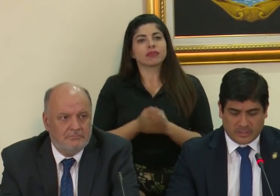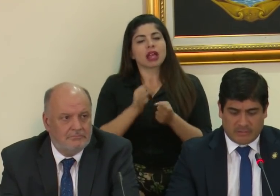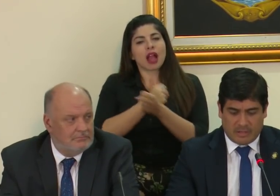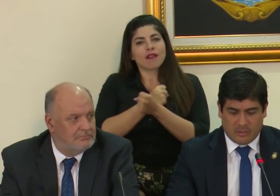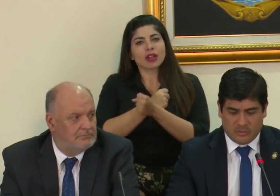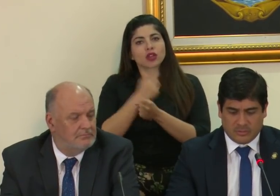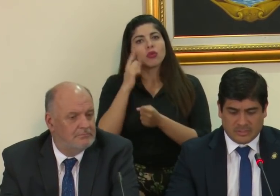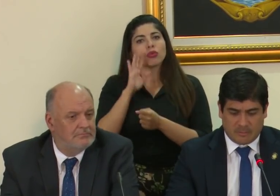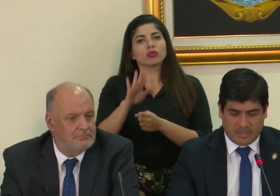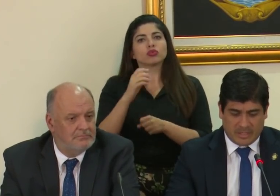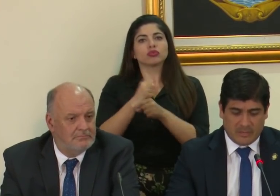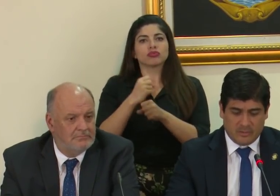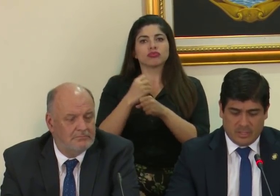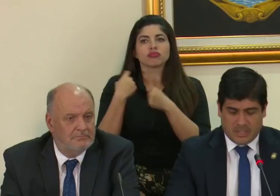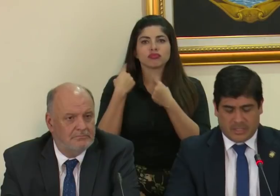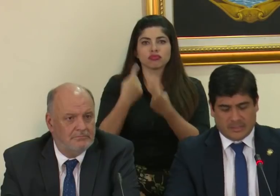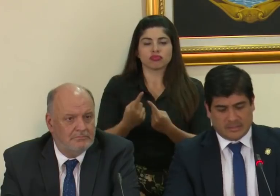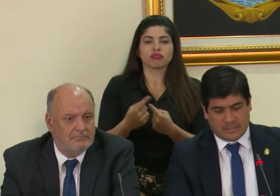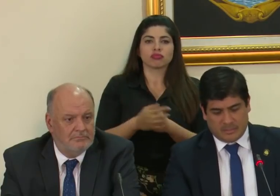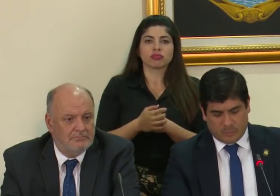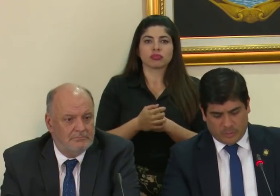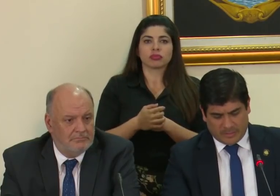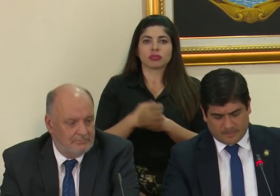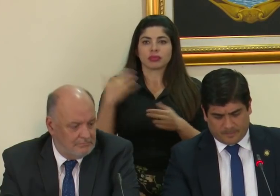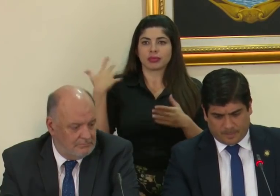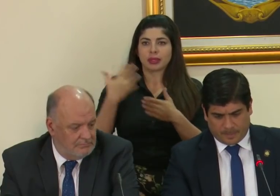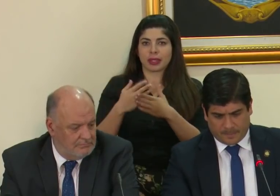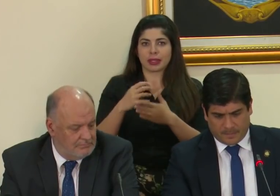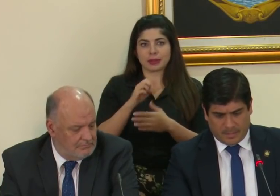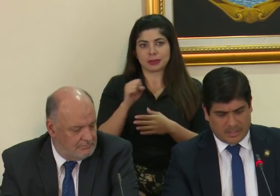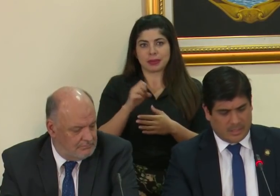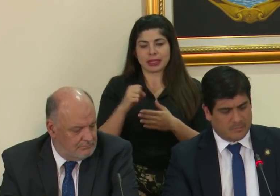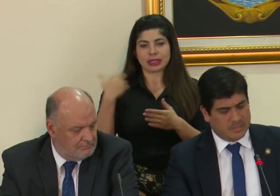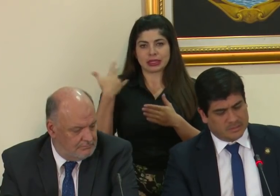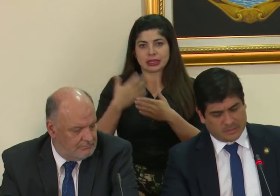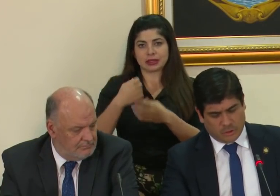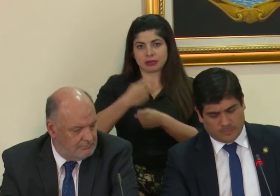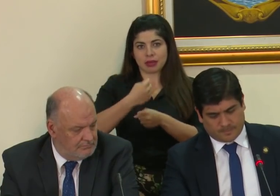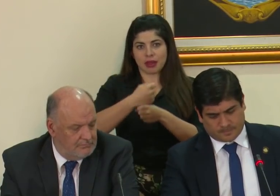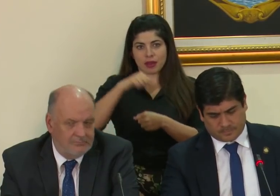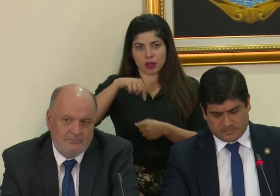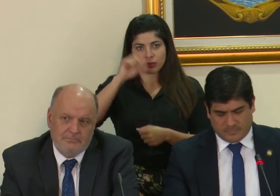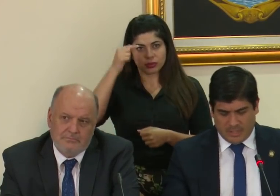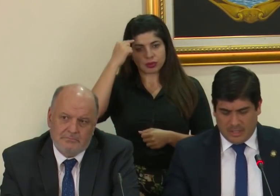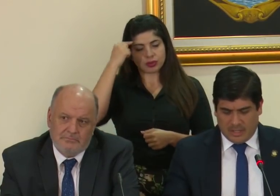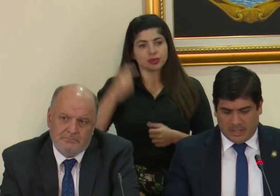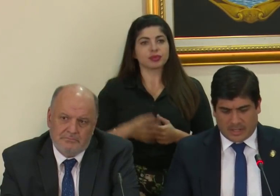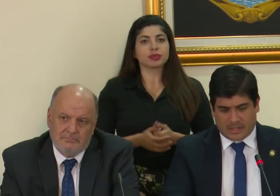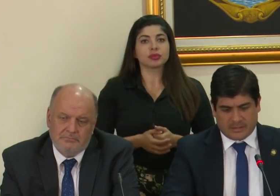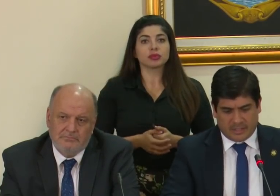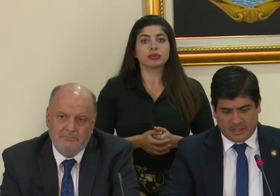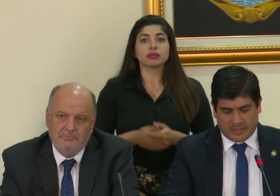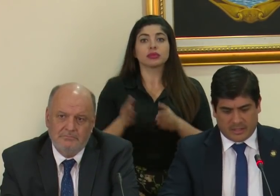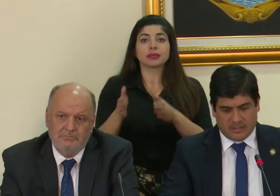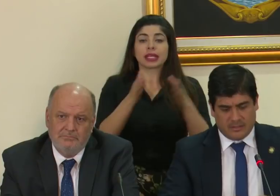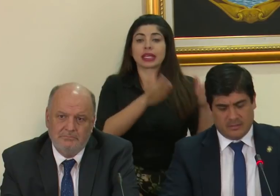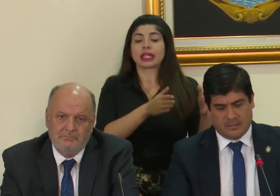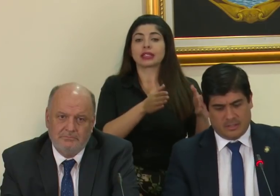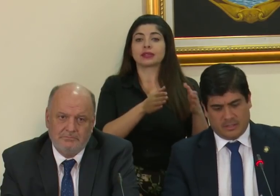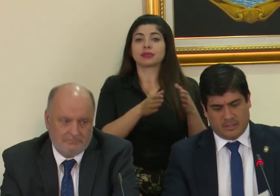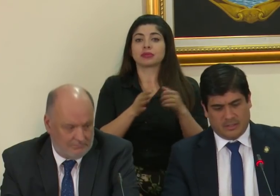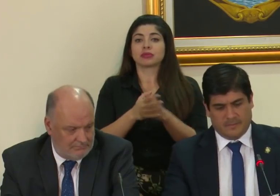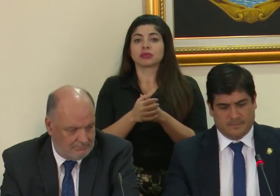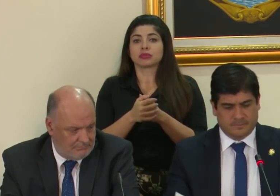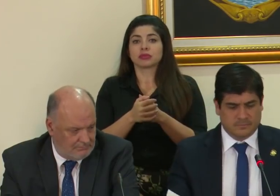afecto por el trabajo desempeñado en este tiempo en la Administración. En la cartera de